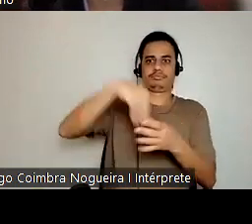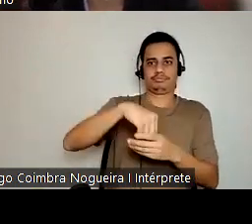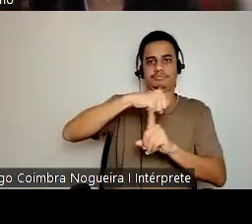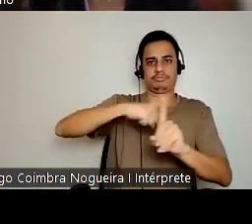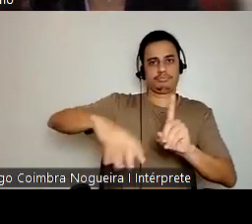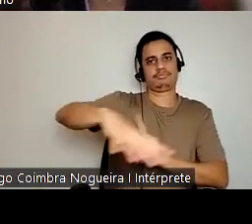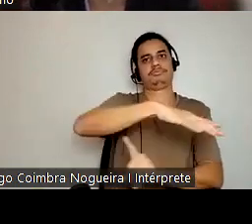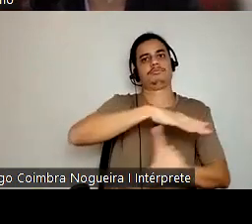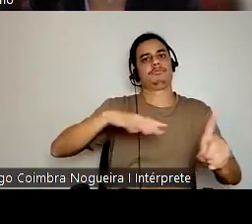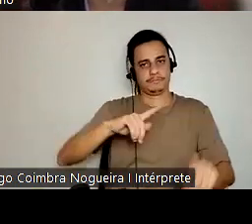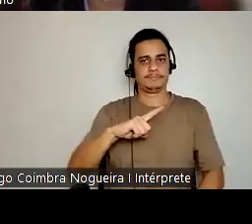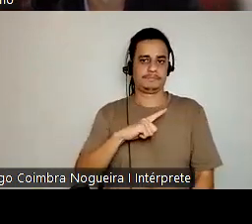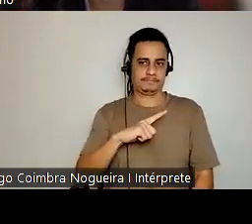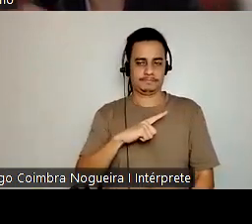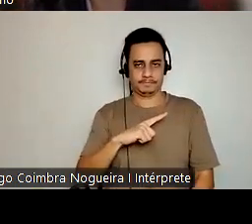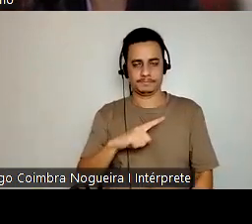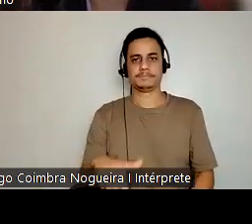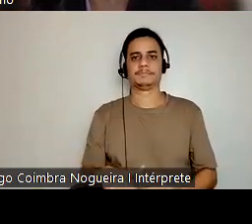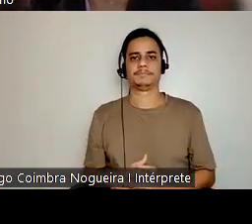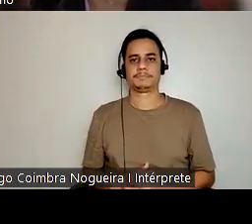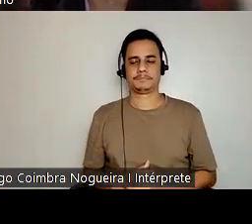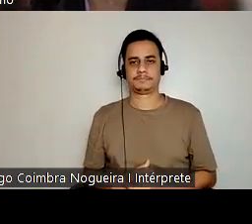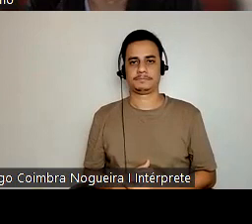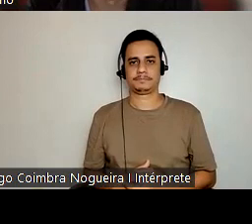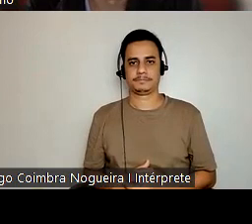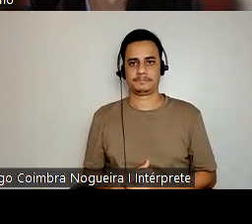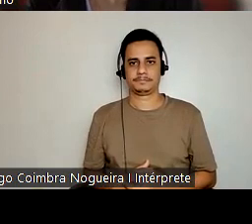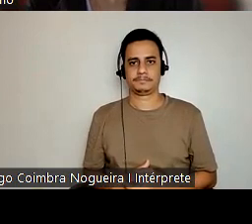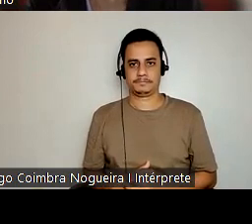se tornando parte dos Estados Unidos e